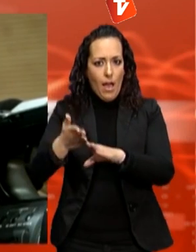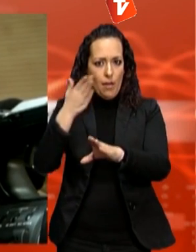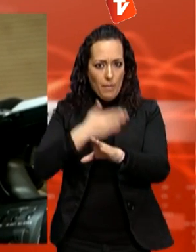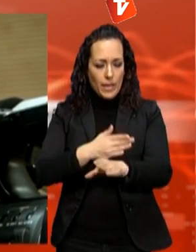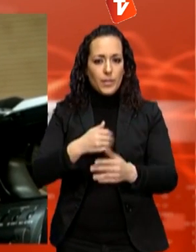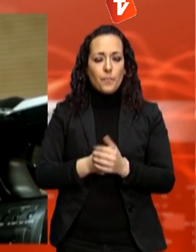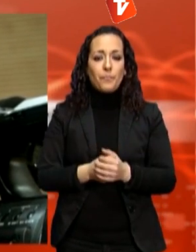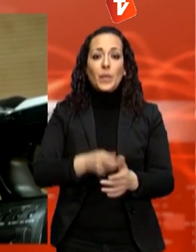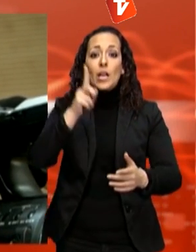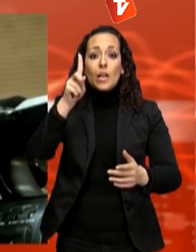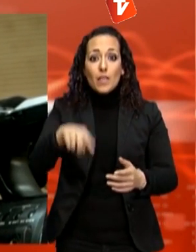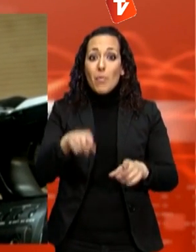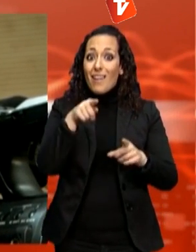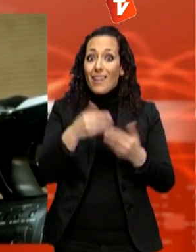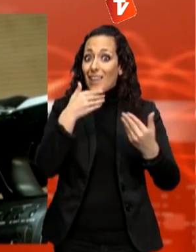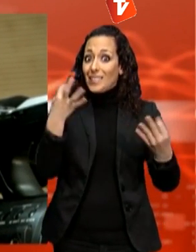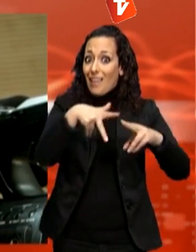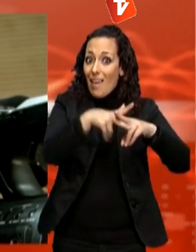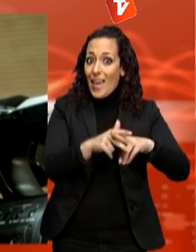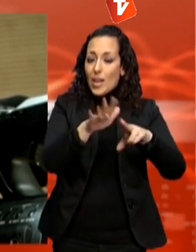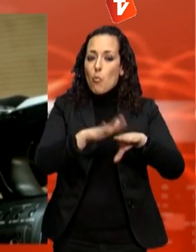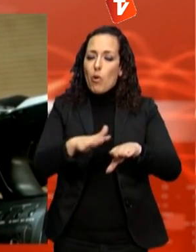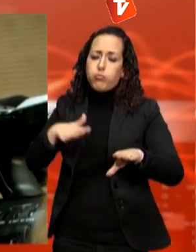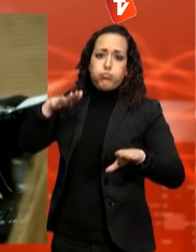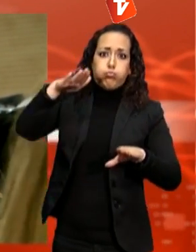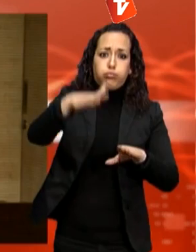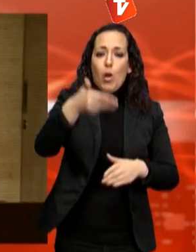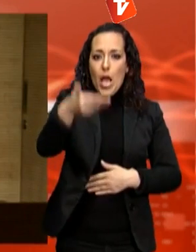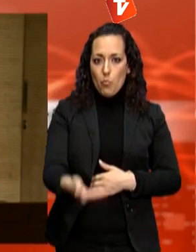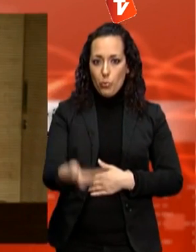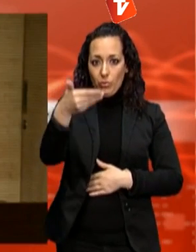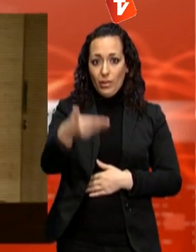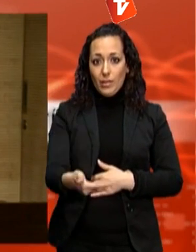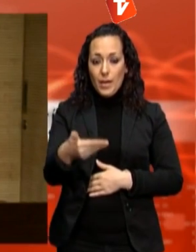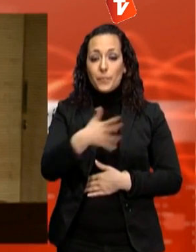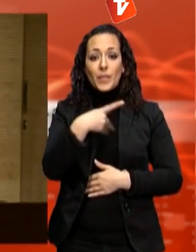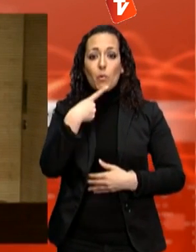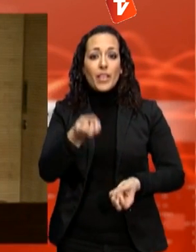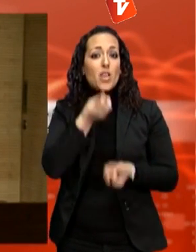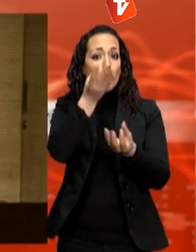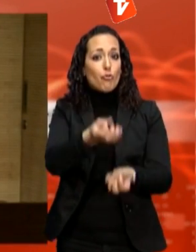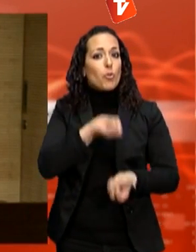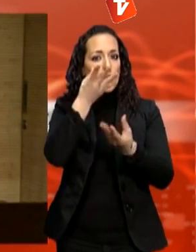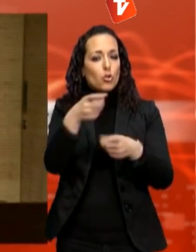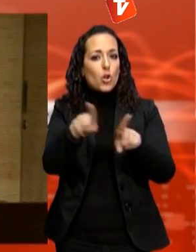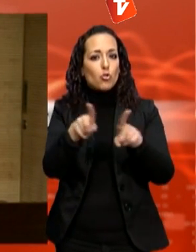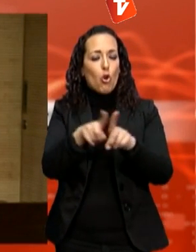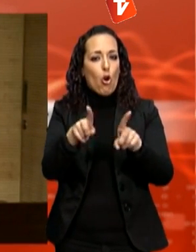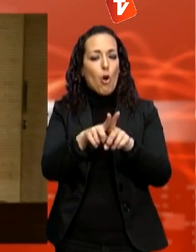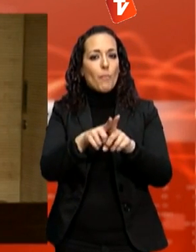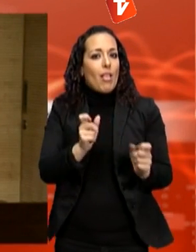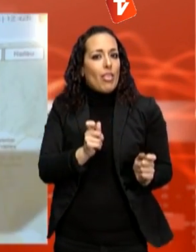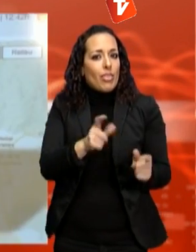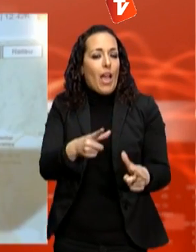la gestió del trànsit de manera sostenible, eficient i intel·ligent. És a dir, aquesta informació millora la qualitat de vida de la ciutadania,